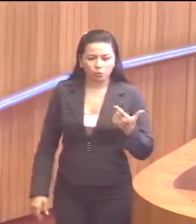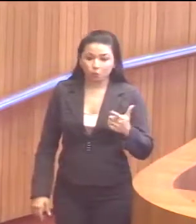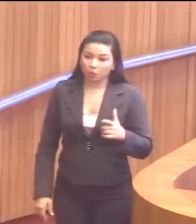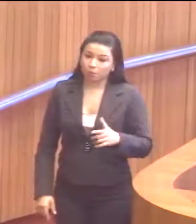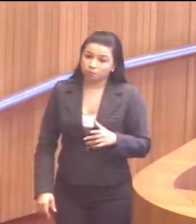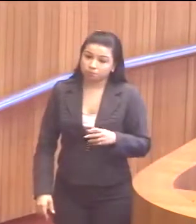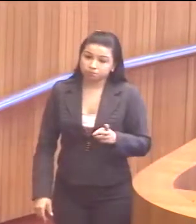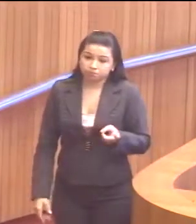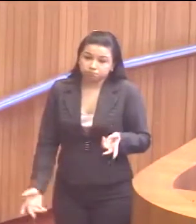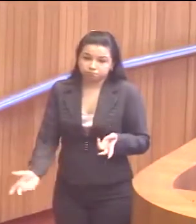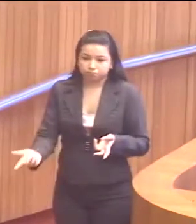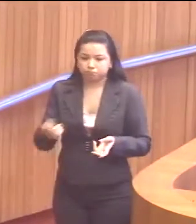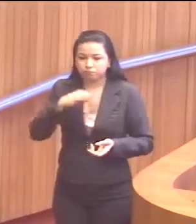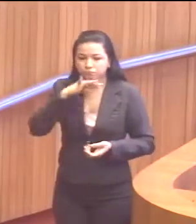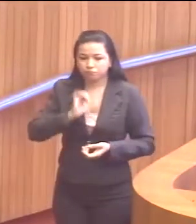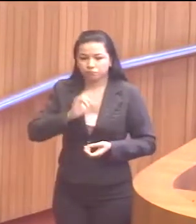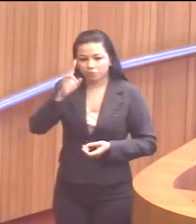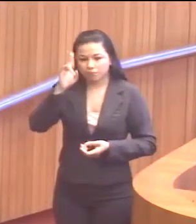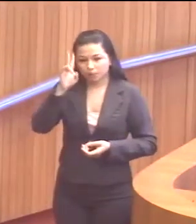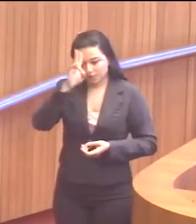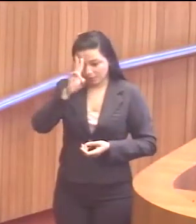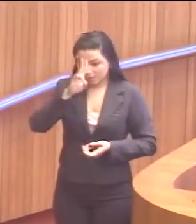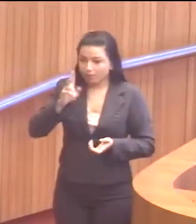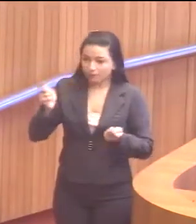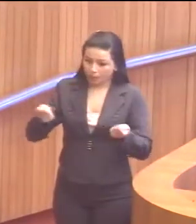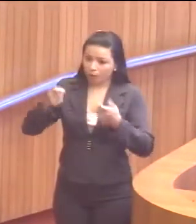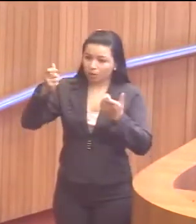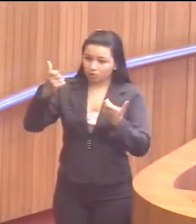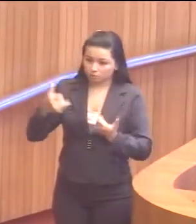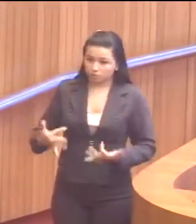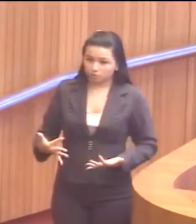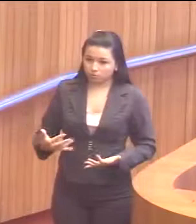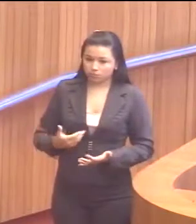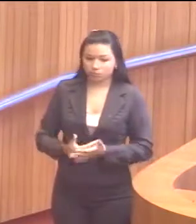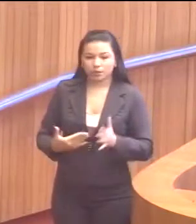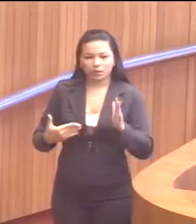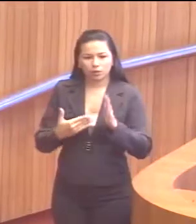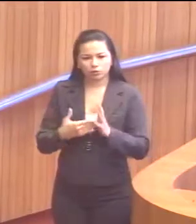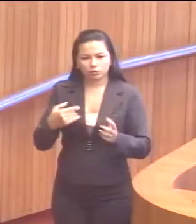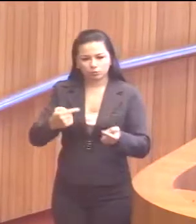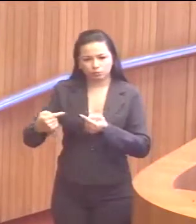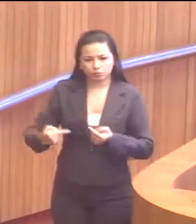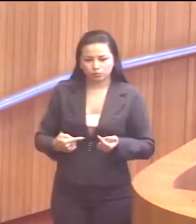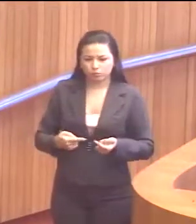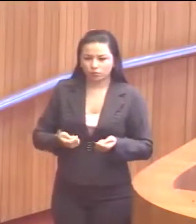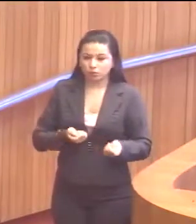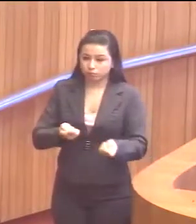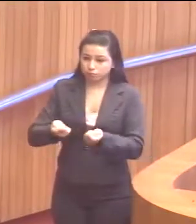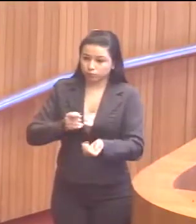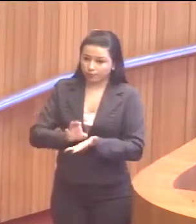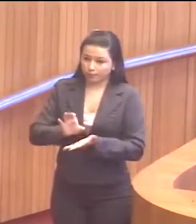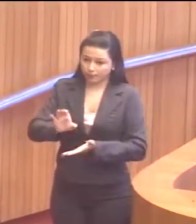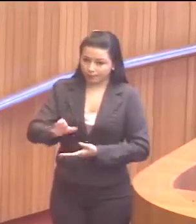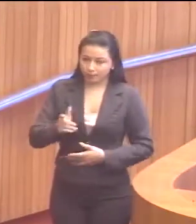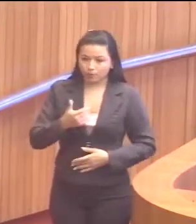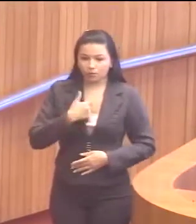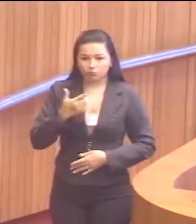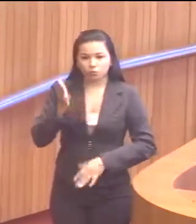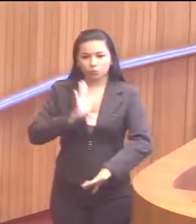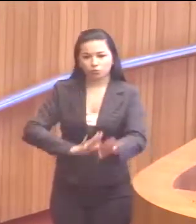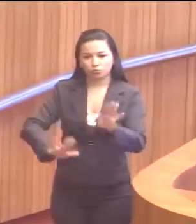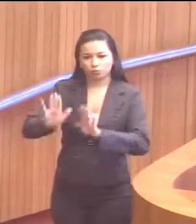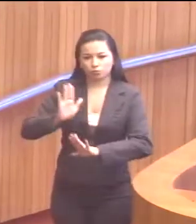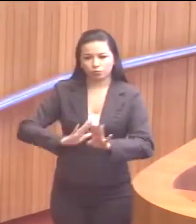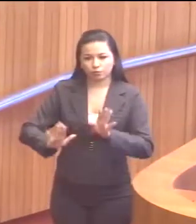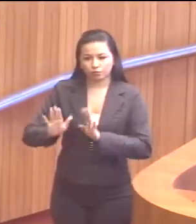custa lembrar que no último, na última discussão, nas últimas discussões orçamentárias, eu tenho tido o